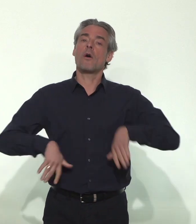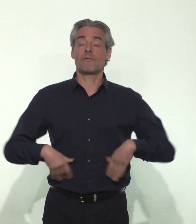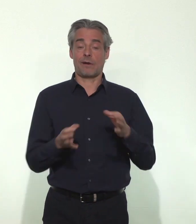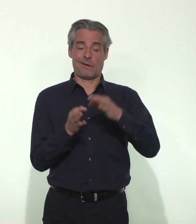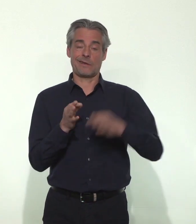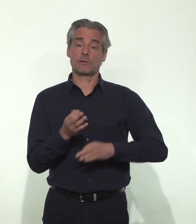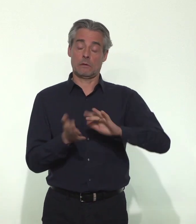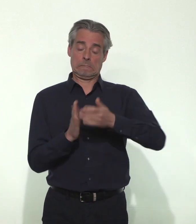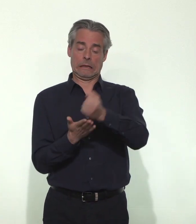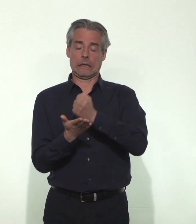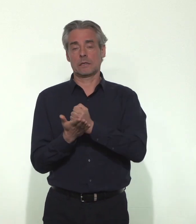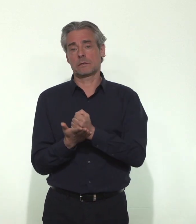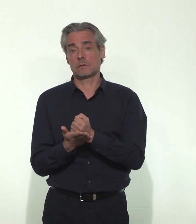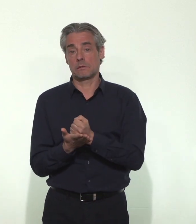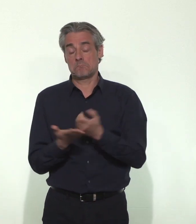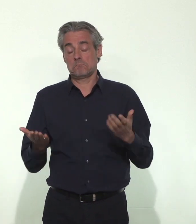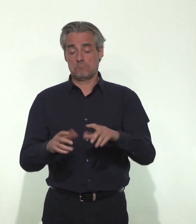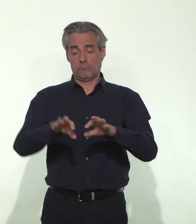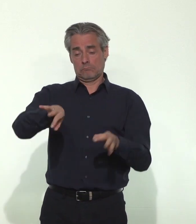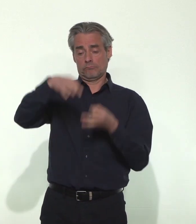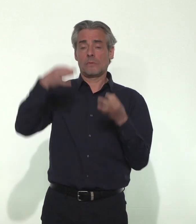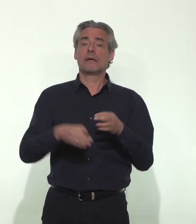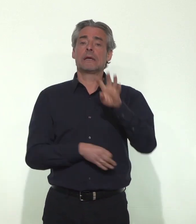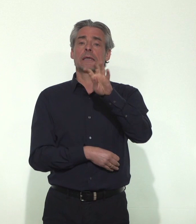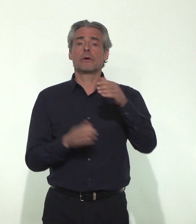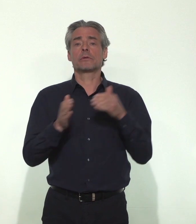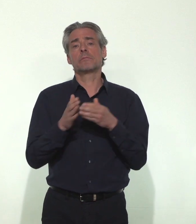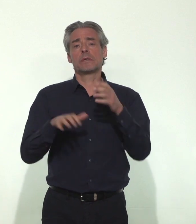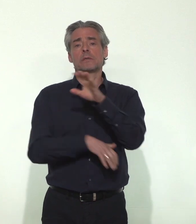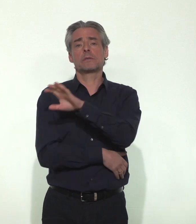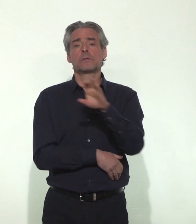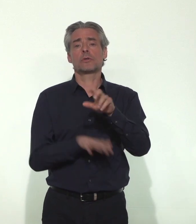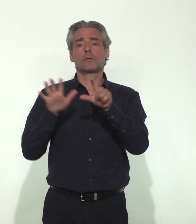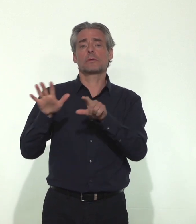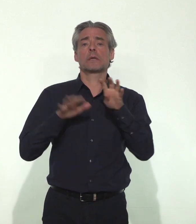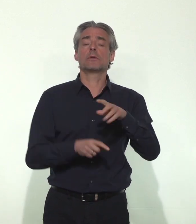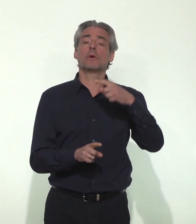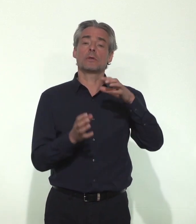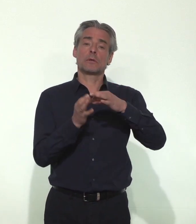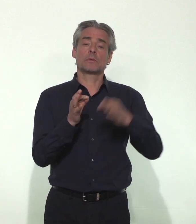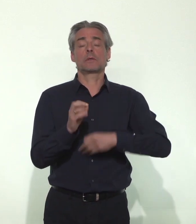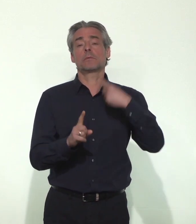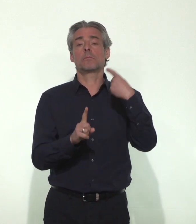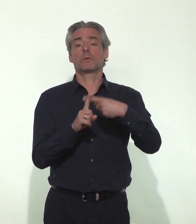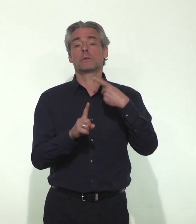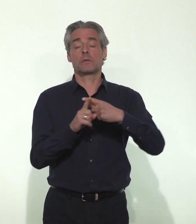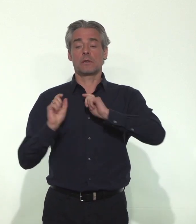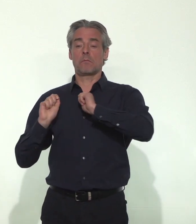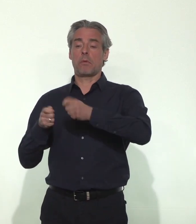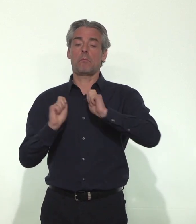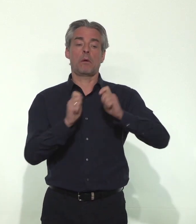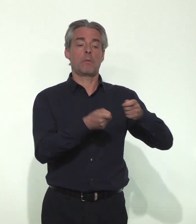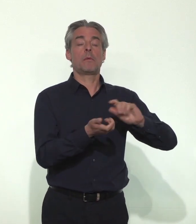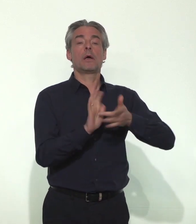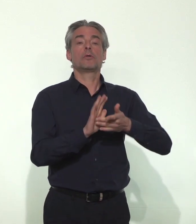résultats des tests. A ce jour, plus de 40 174 tests positifs ont été notifiés à